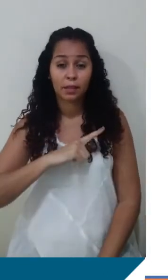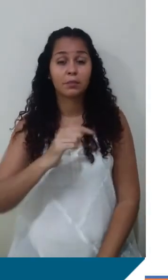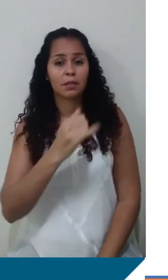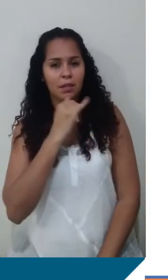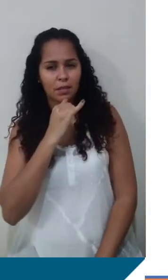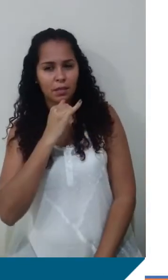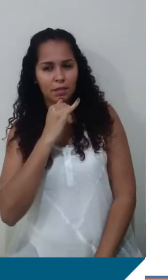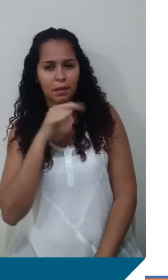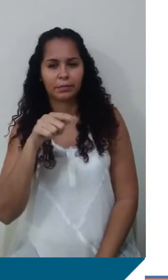Estão em inglês.